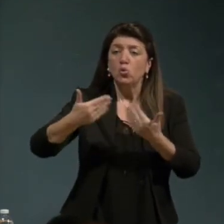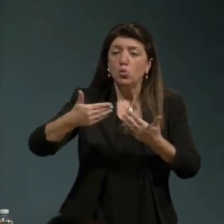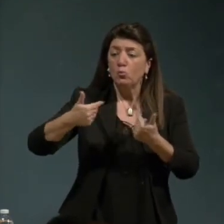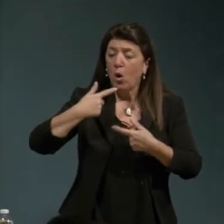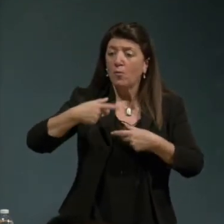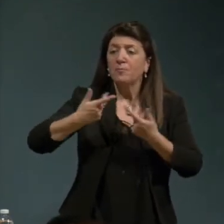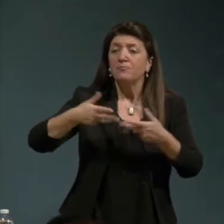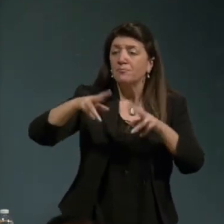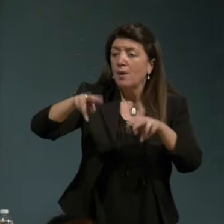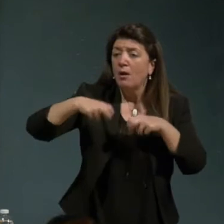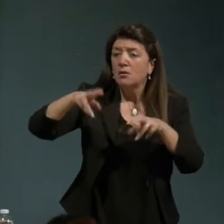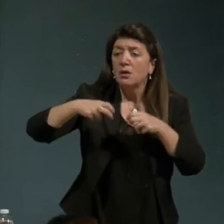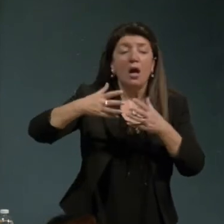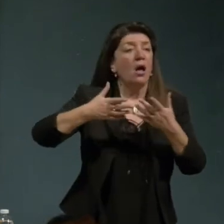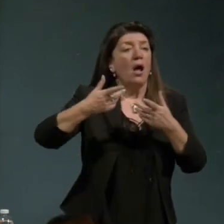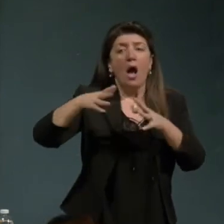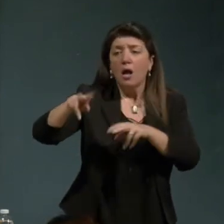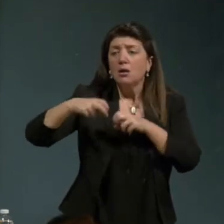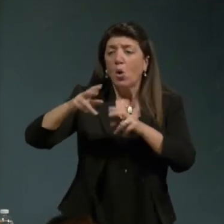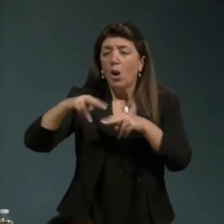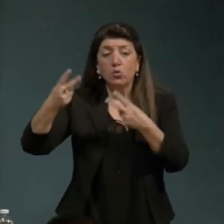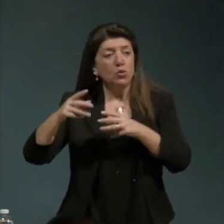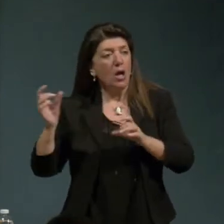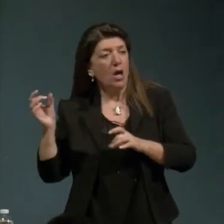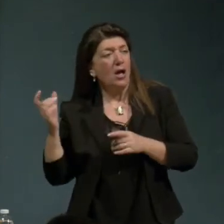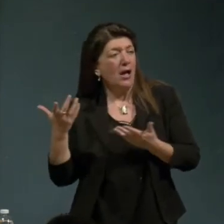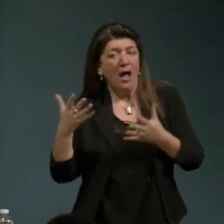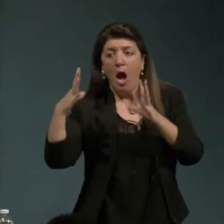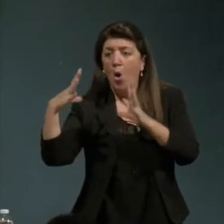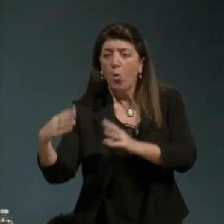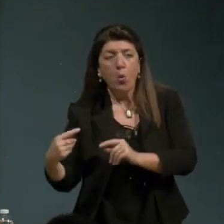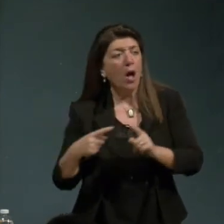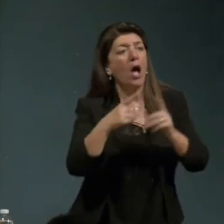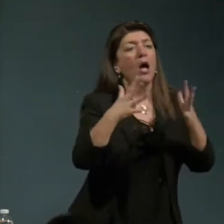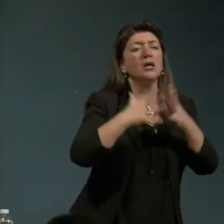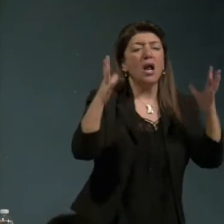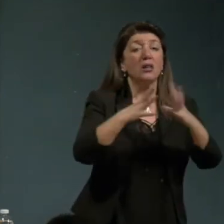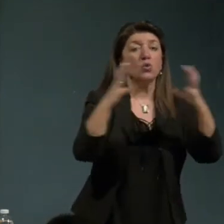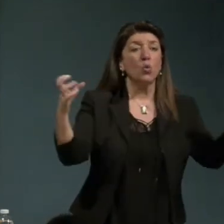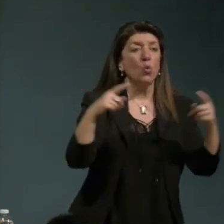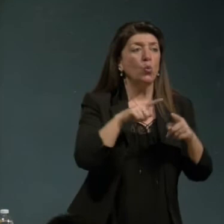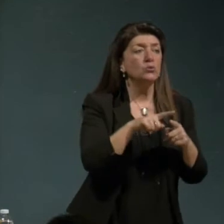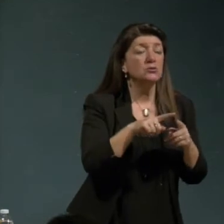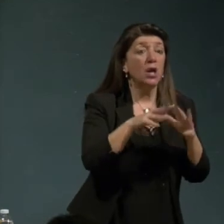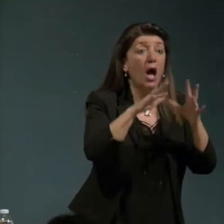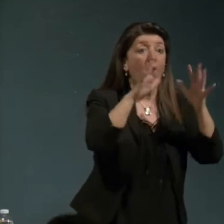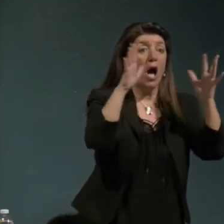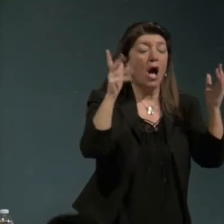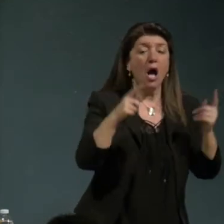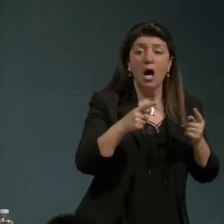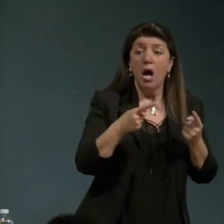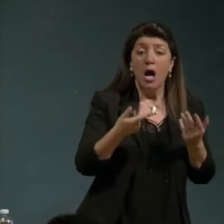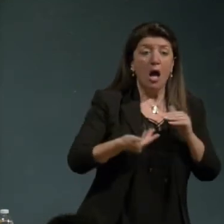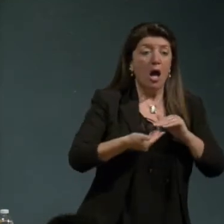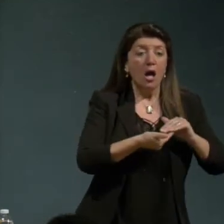campi in varie parti della società di cercare un'altra vita si